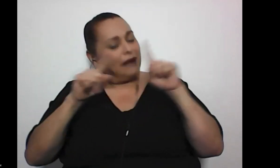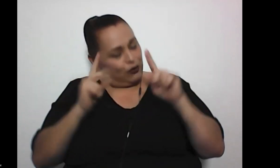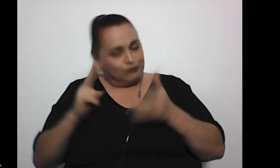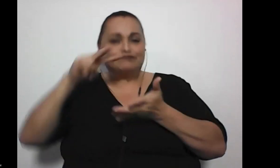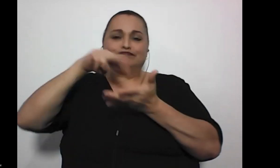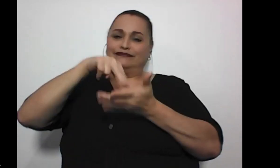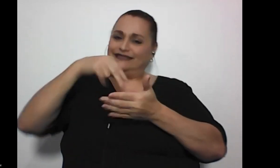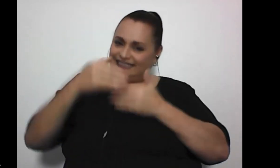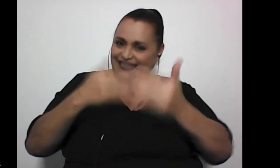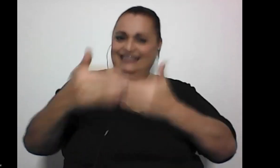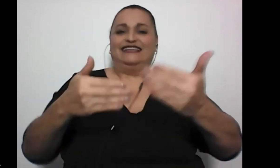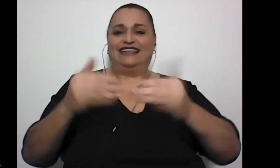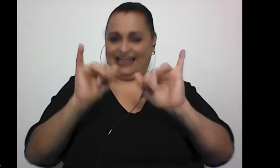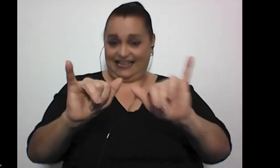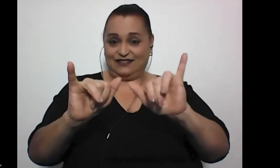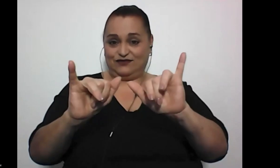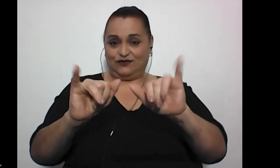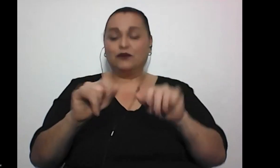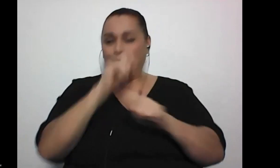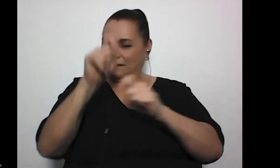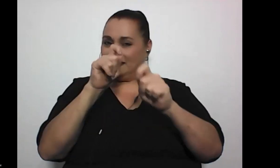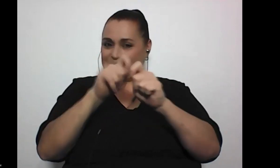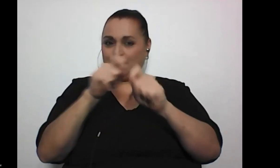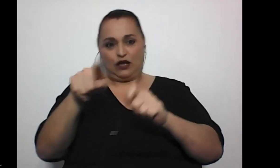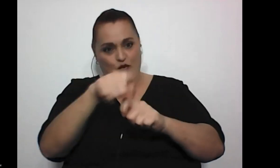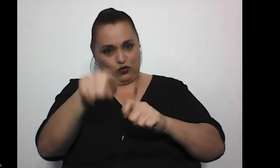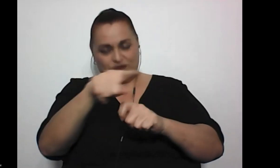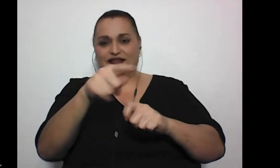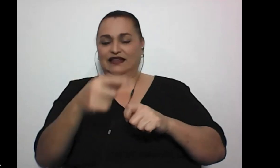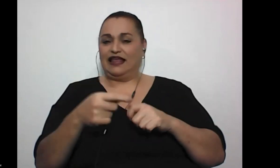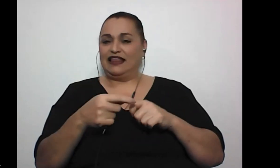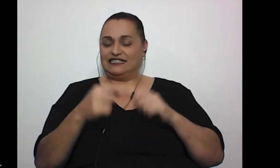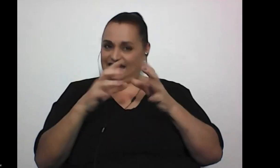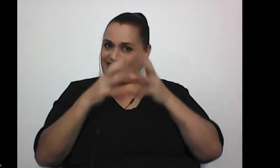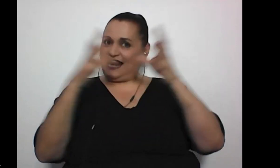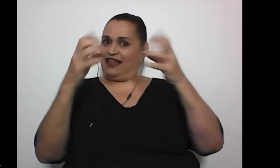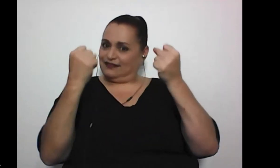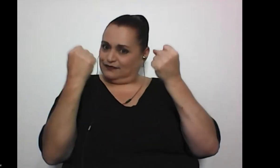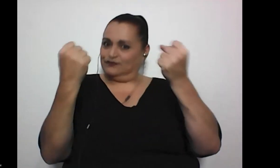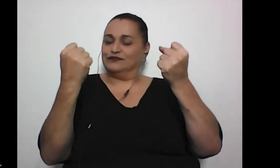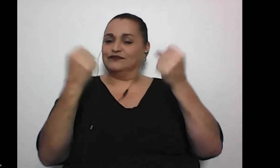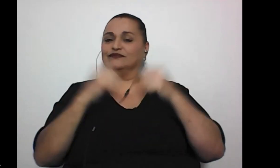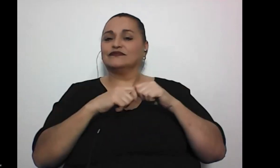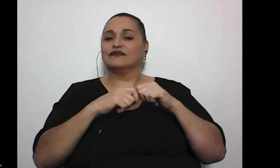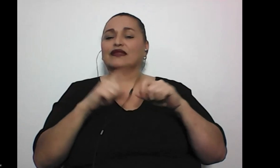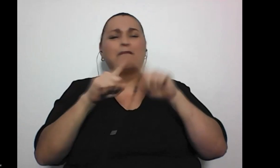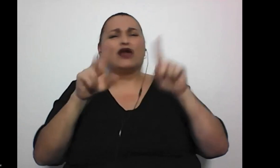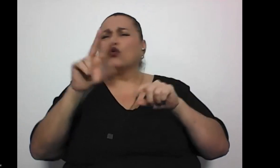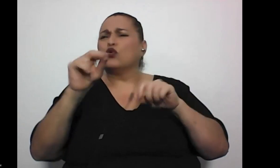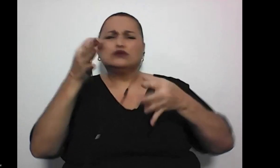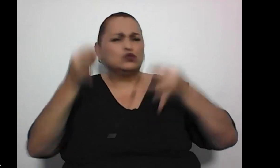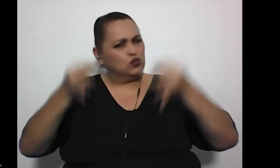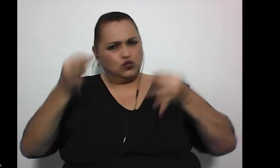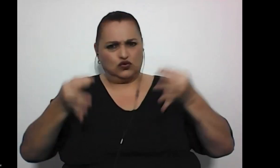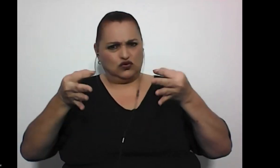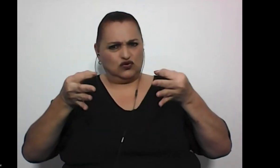¿verdad? Es que eso es lo que precisamente las hace a ustedes grandes, pero no es justo, ¿no? Que